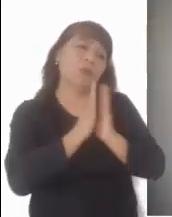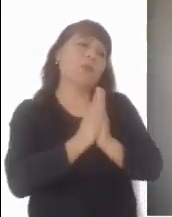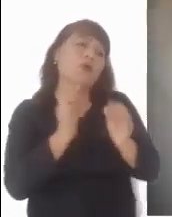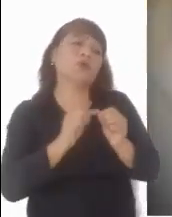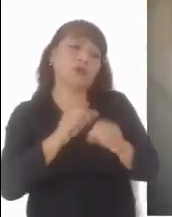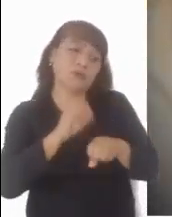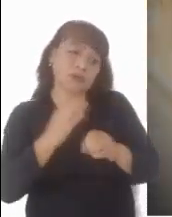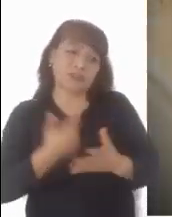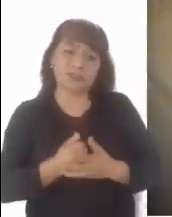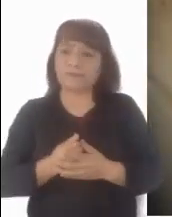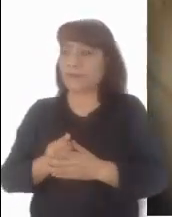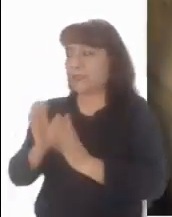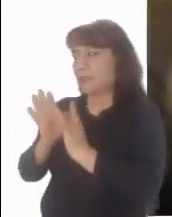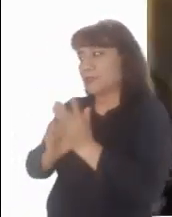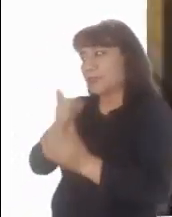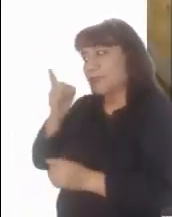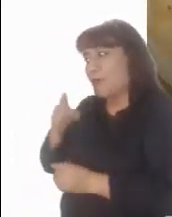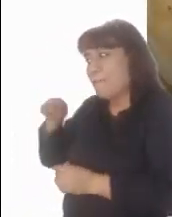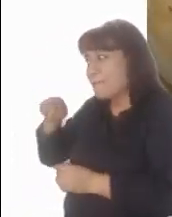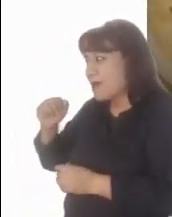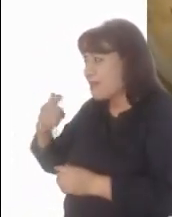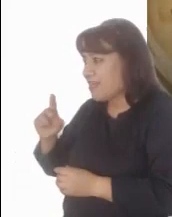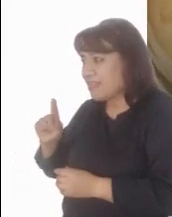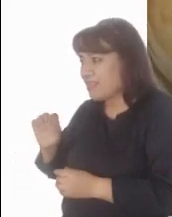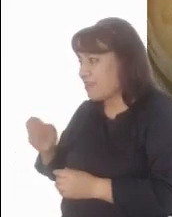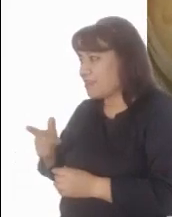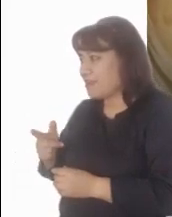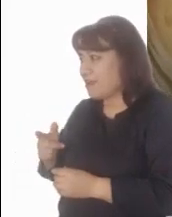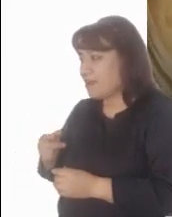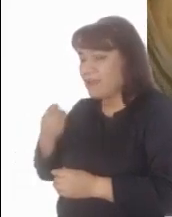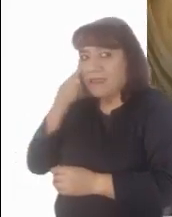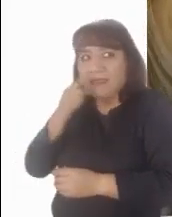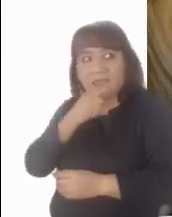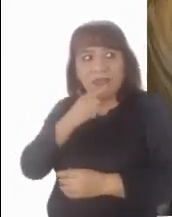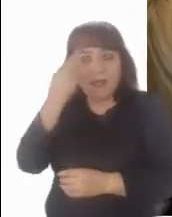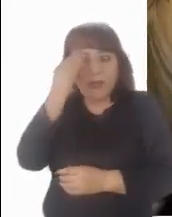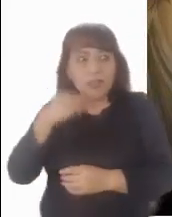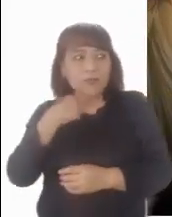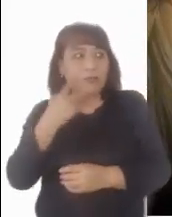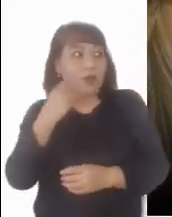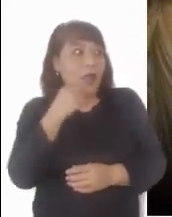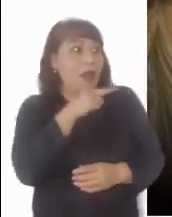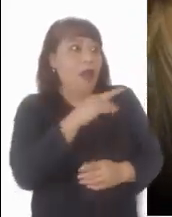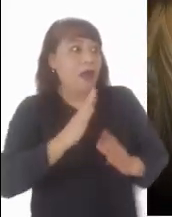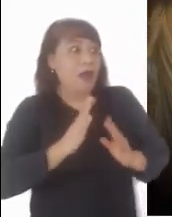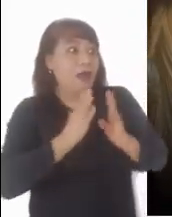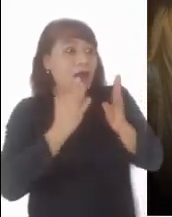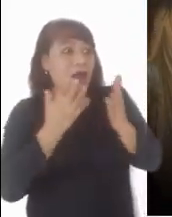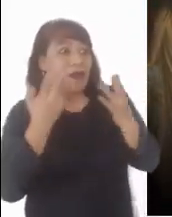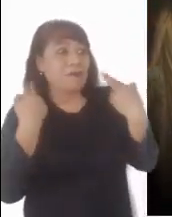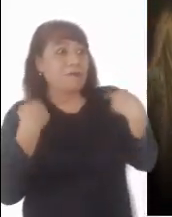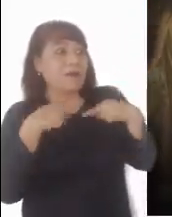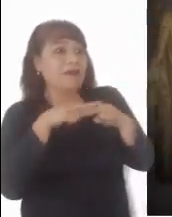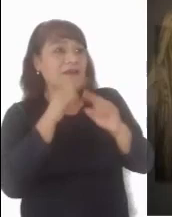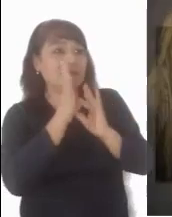dónde lo has puesto. Jesús le dijo, María. Ella se volvió y exclamó, Rabuní, que en